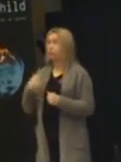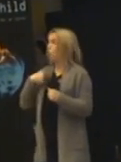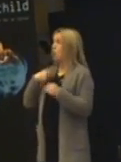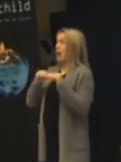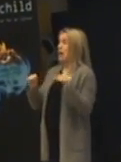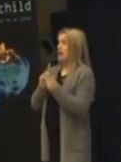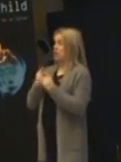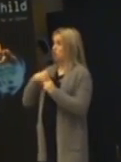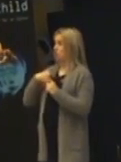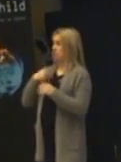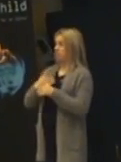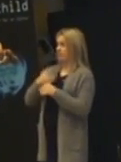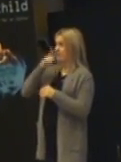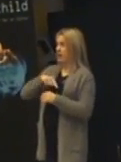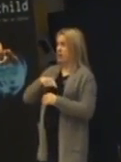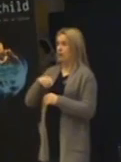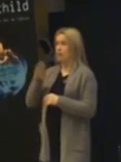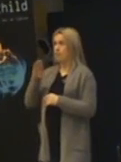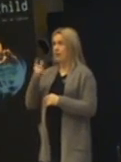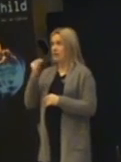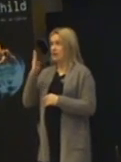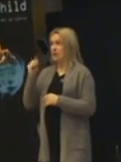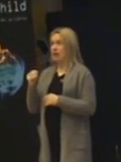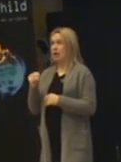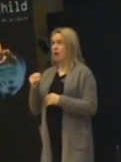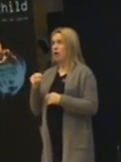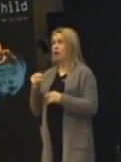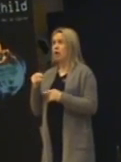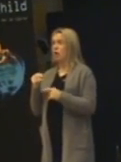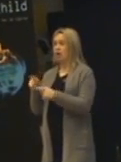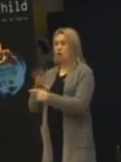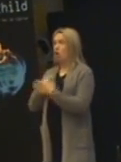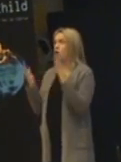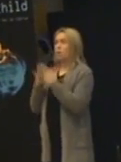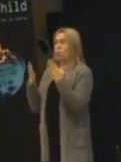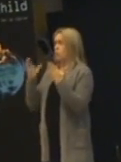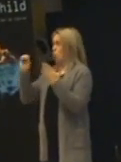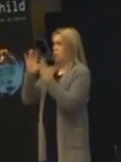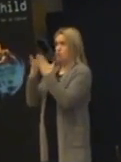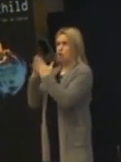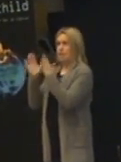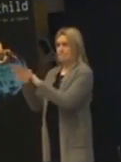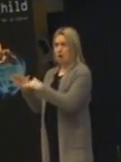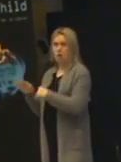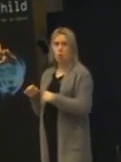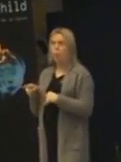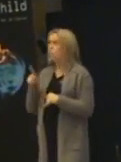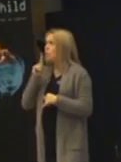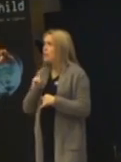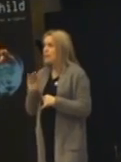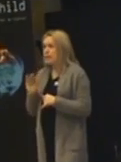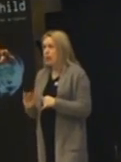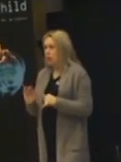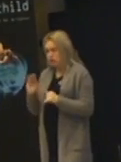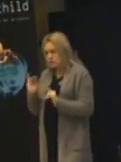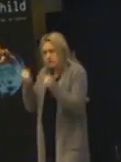också. Matilda föds ju i en familj som är helt ointresserad av böcker. Inte ens har en bok hemma. Och hon pytteliten. Lär sig läsa